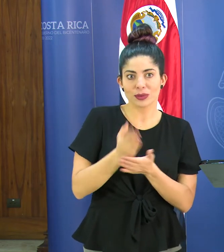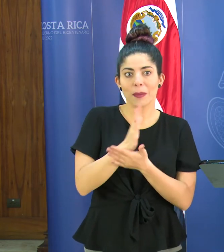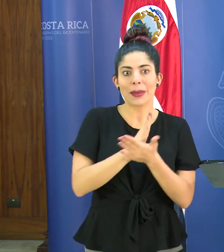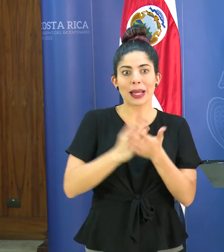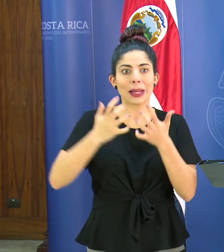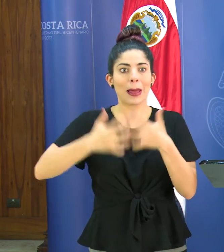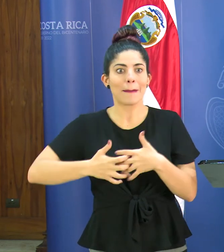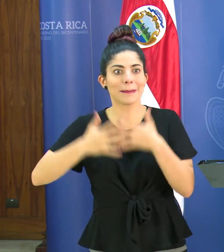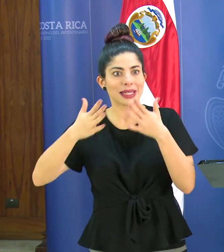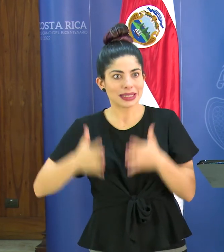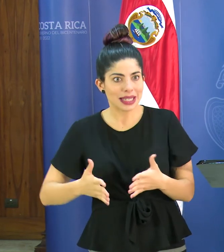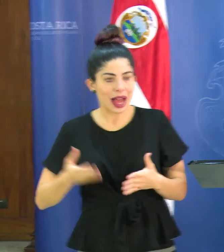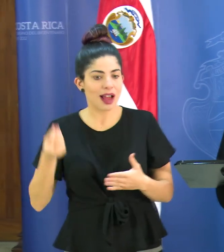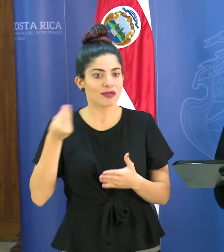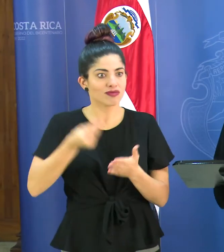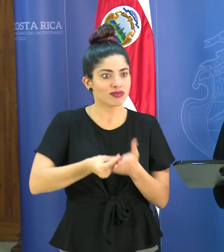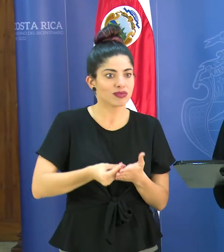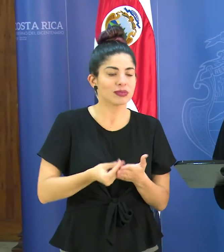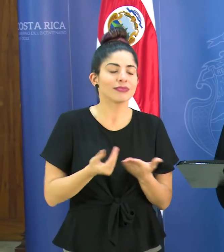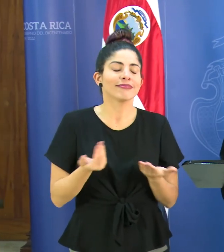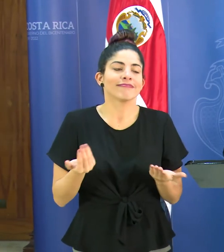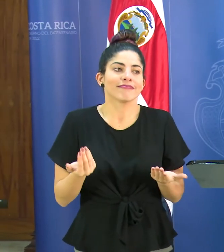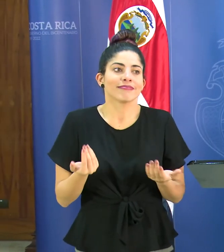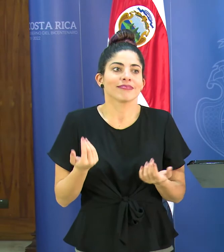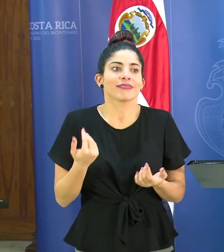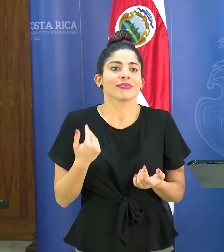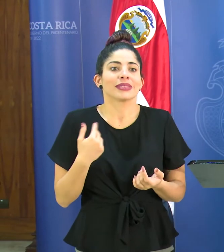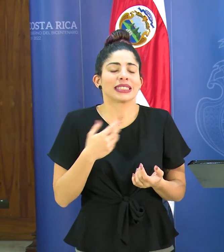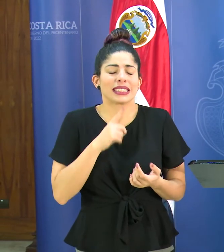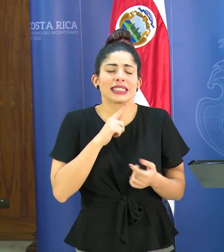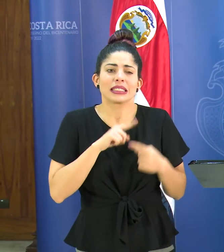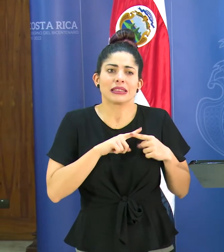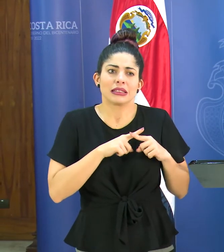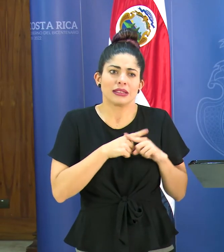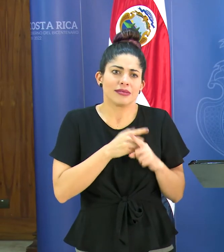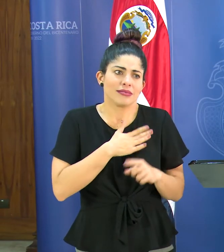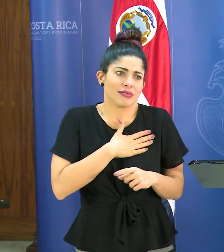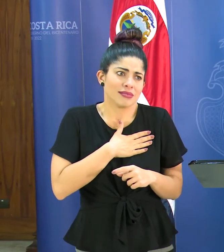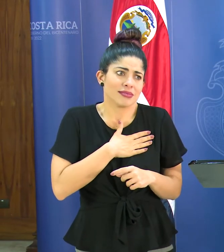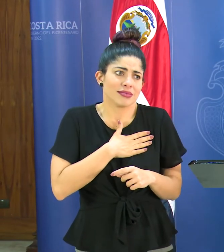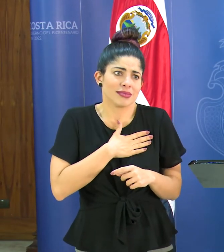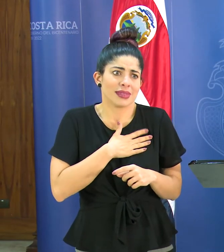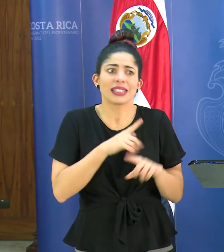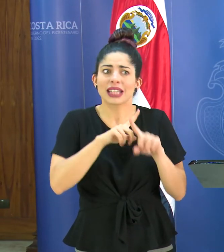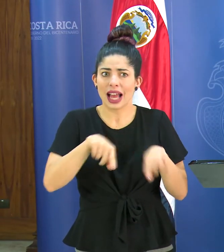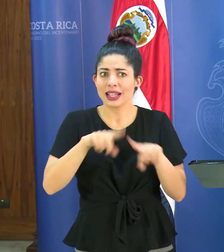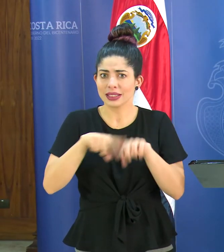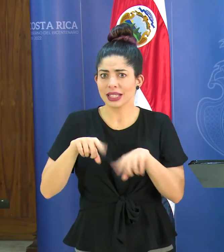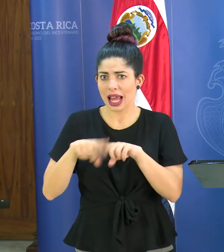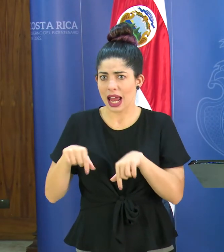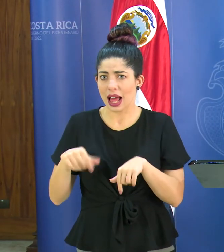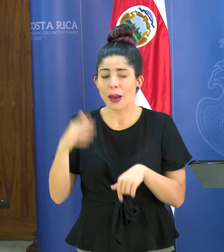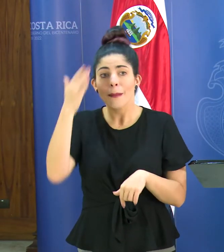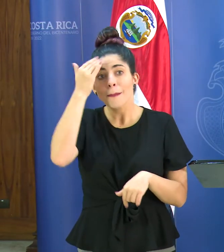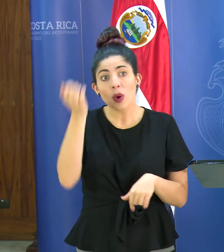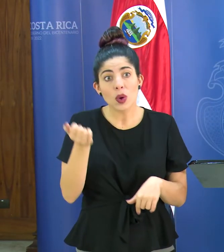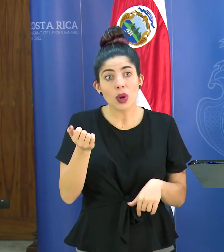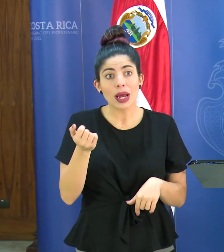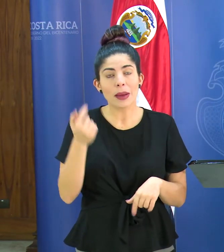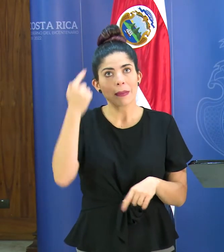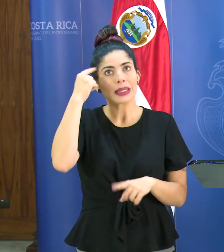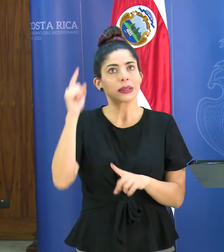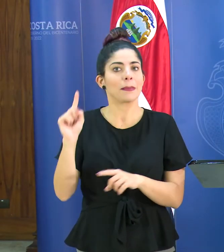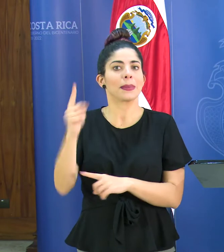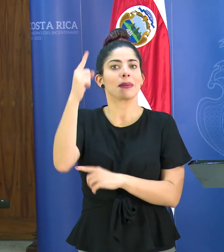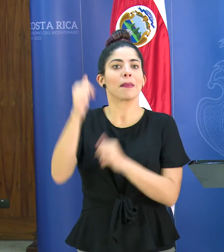los empresarios y empresarias o sea con pesar me explico se cancelan porque se antepone el